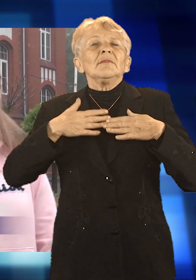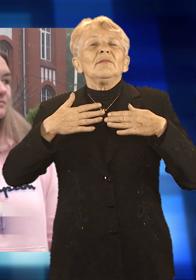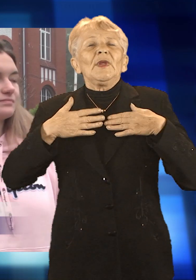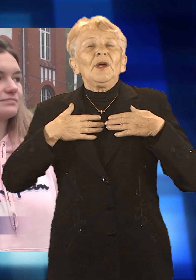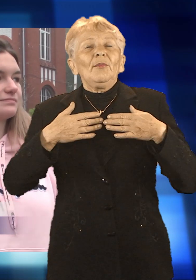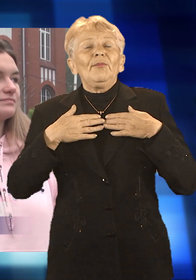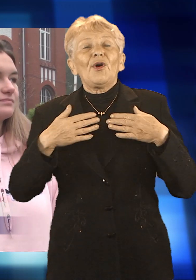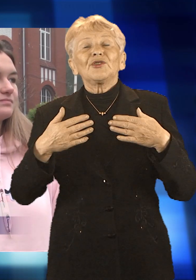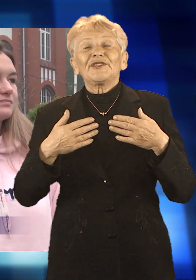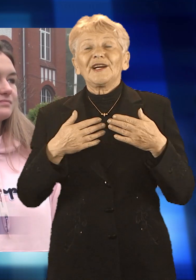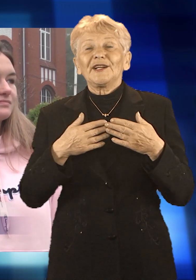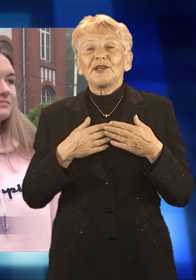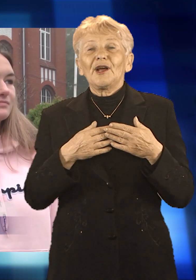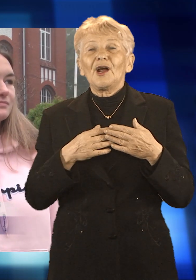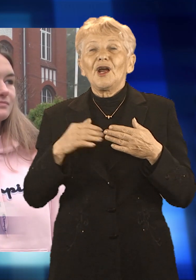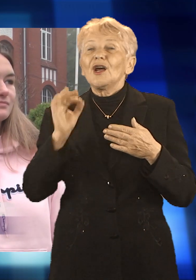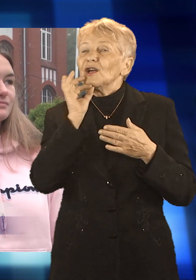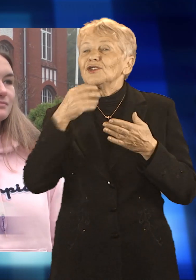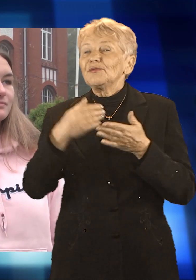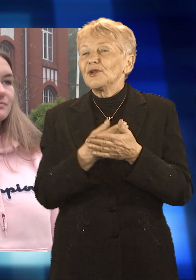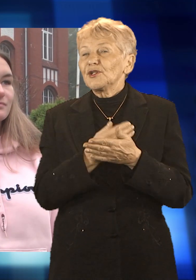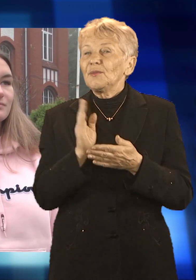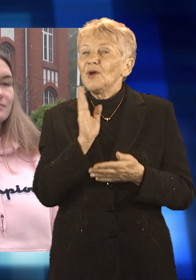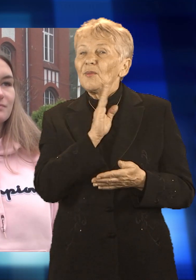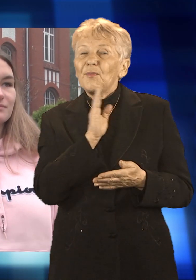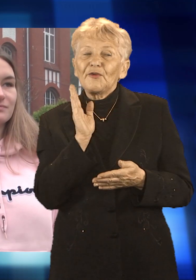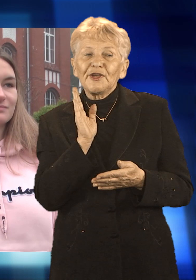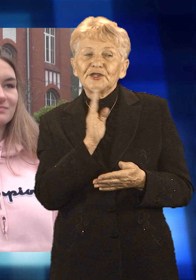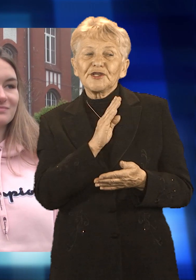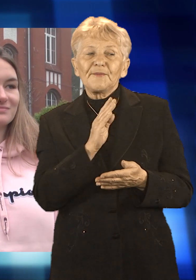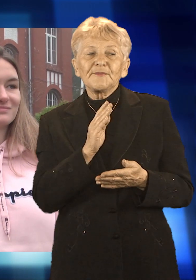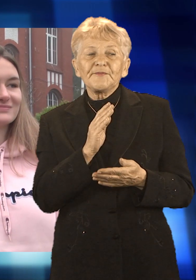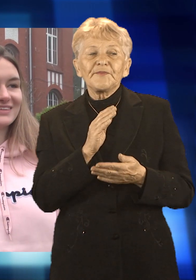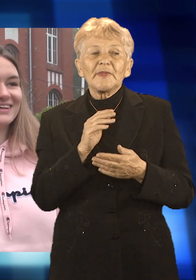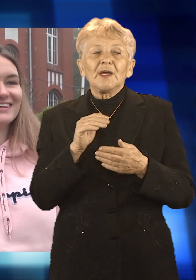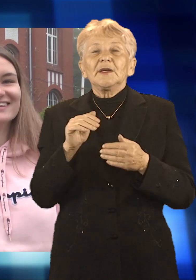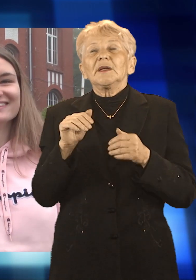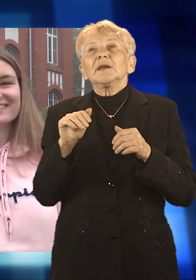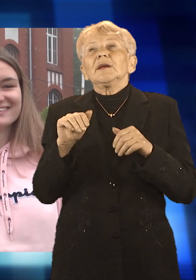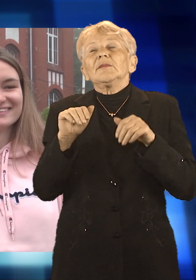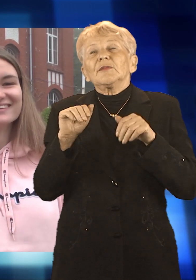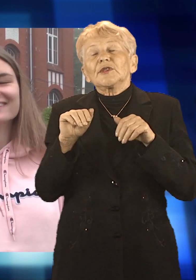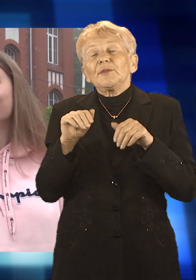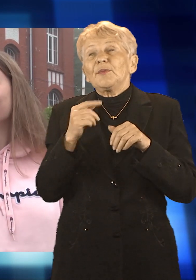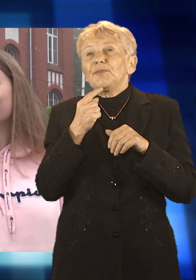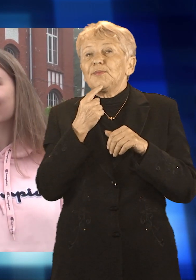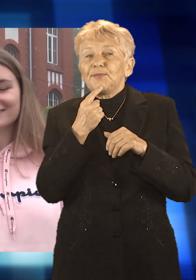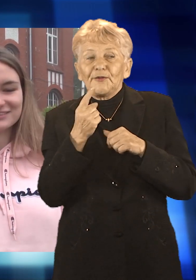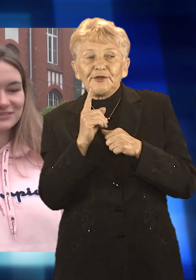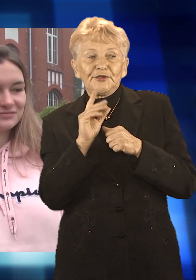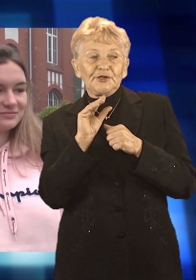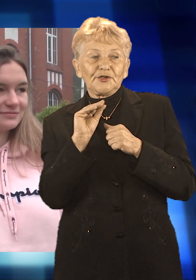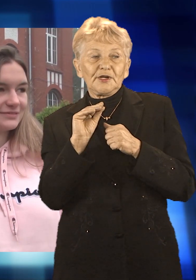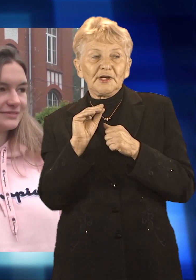też imię dla szkoły, że mamy nowe wynalazki i nowy domy, lepszy